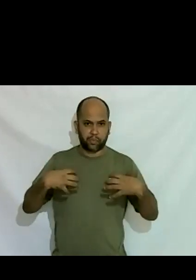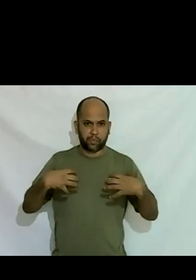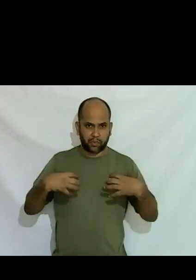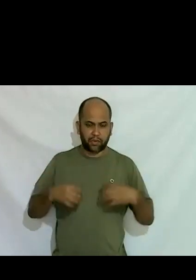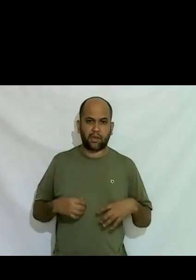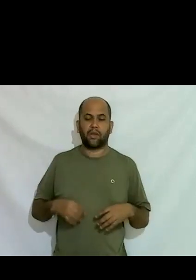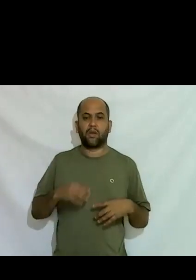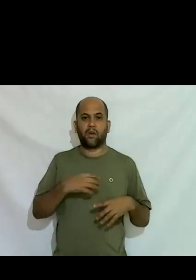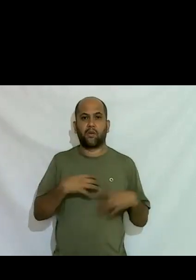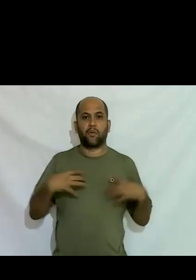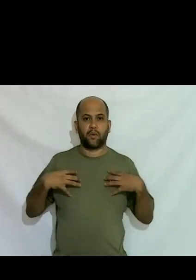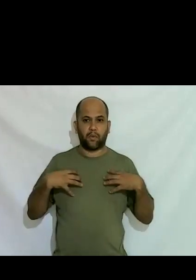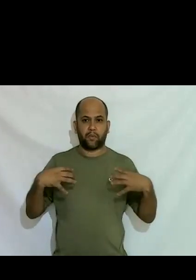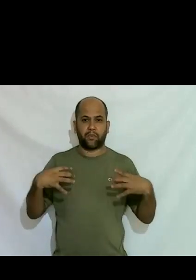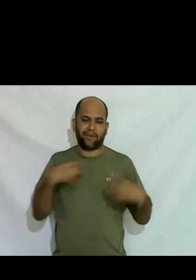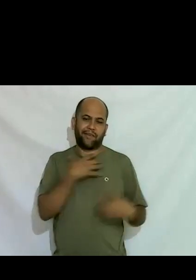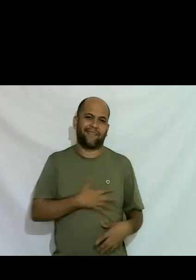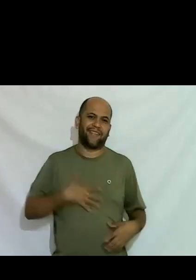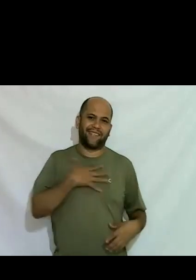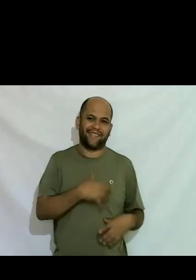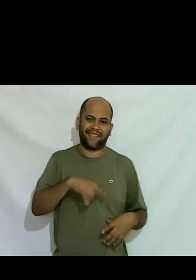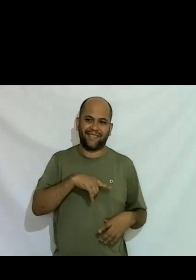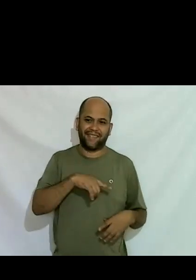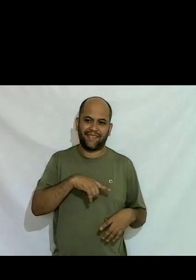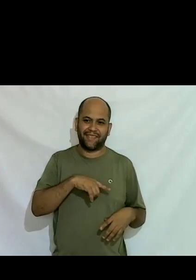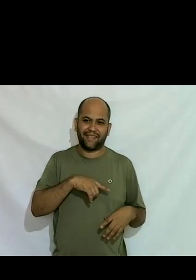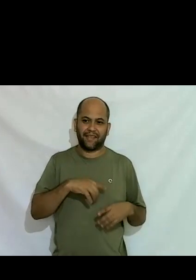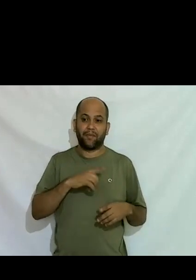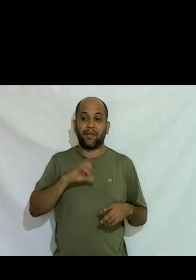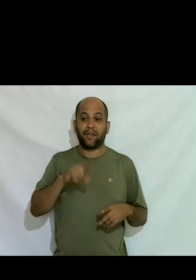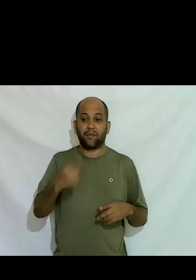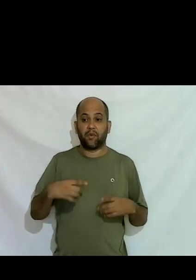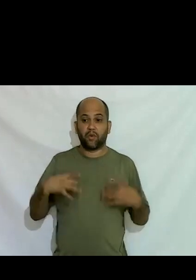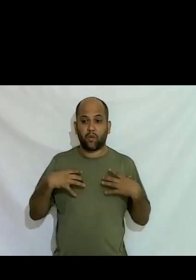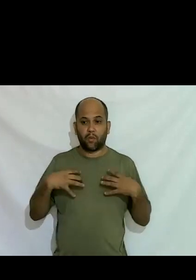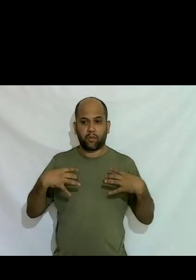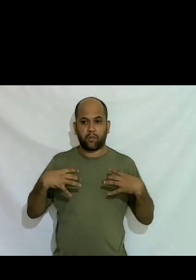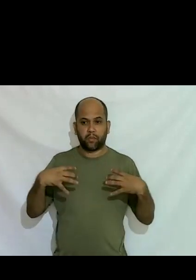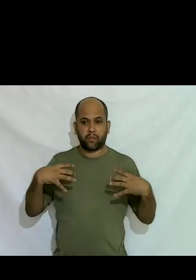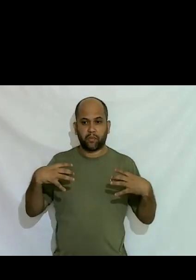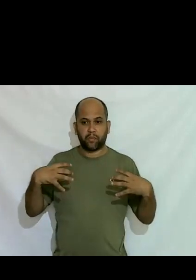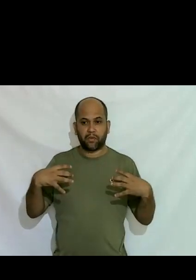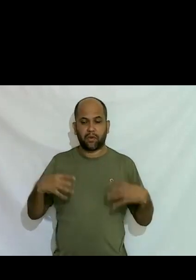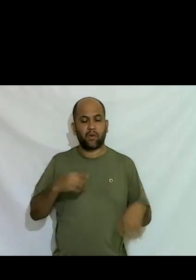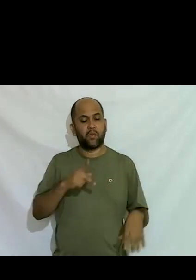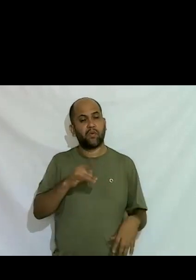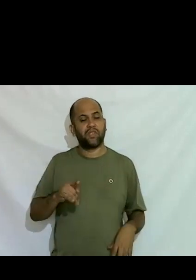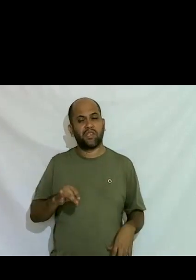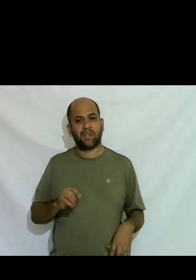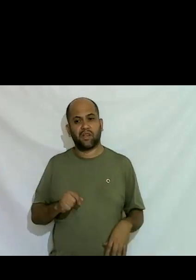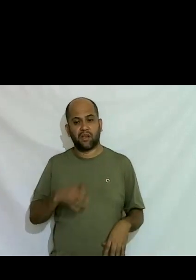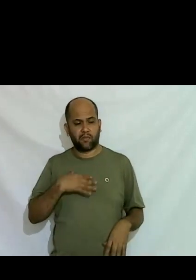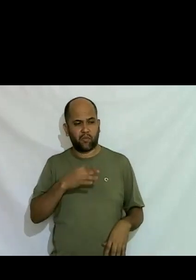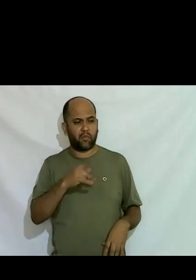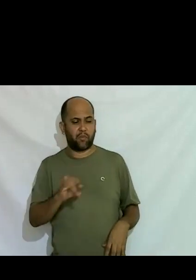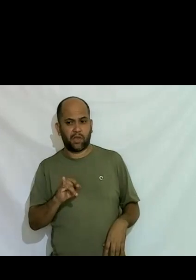começaram a crescer eu super feliz e mais algum tempo meus seios crescendo crescendo um dia meu pai olhou